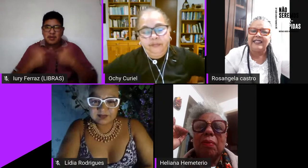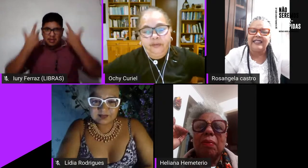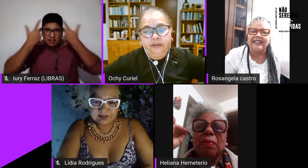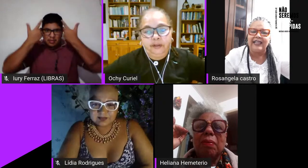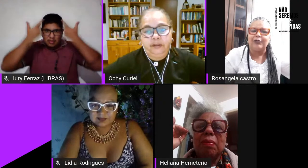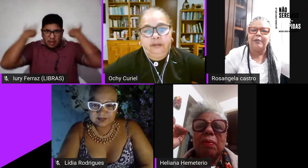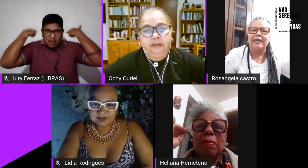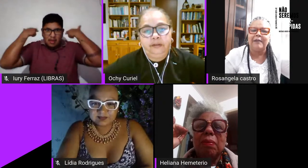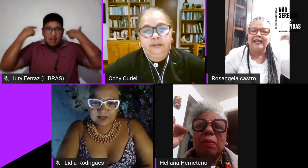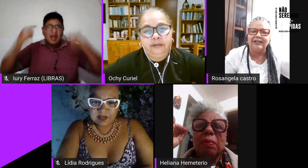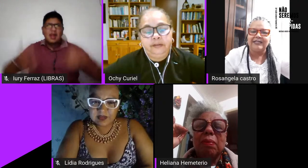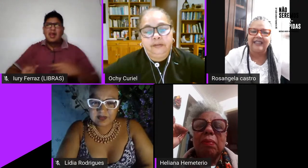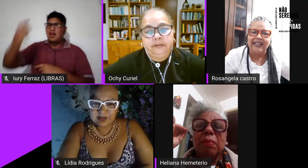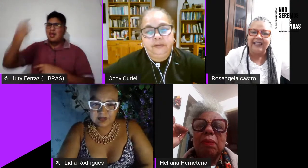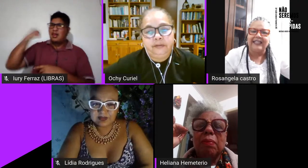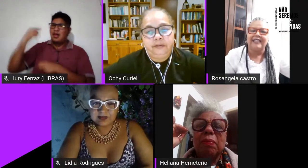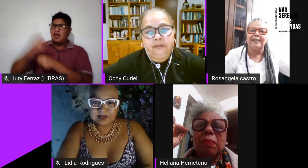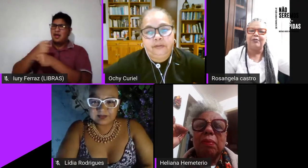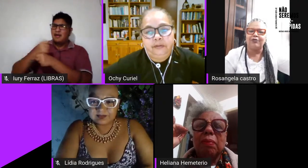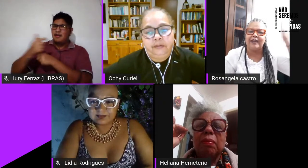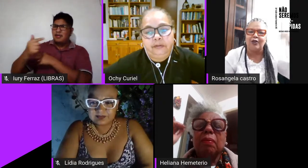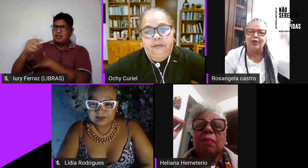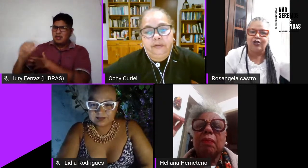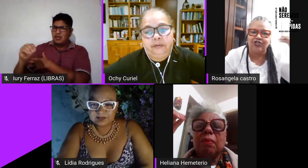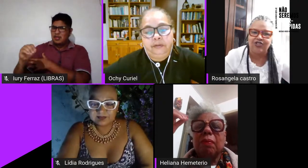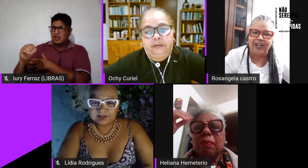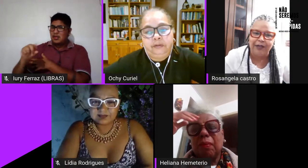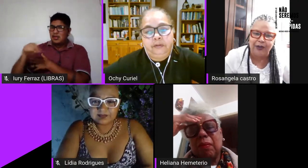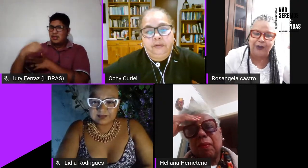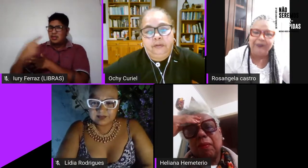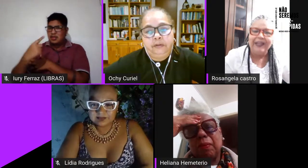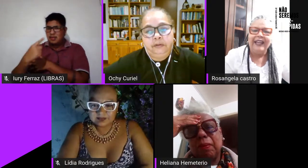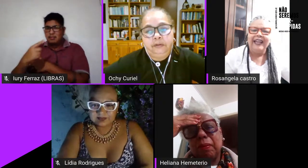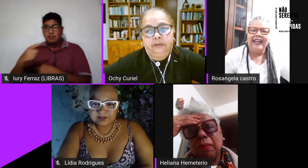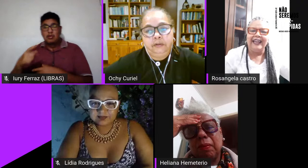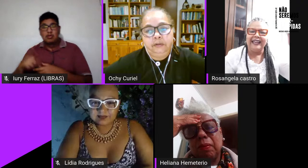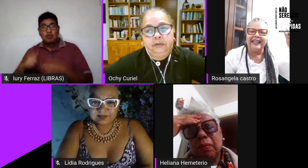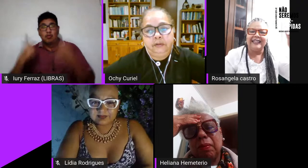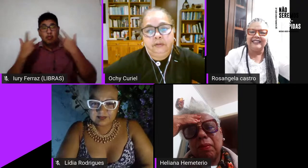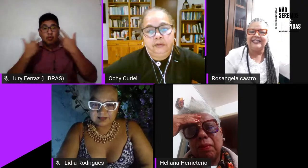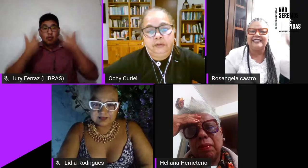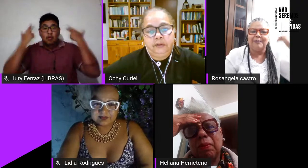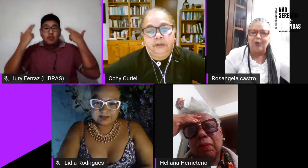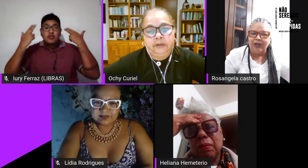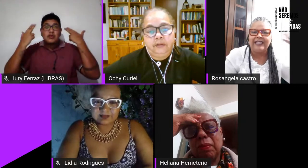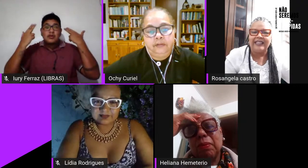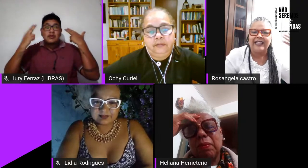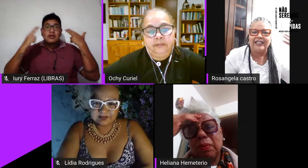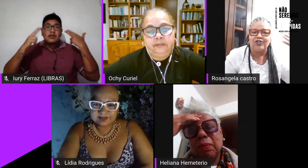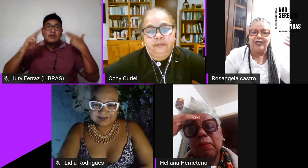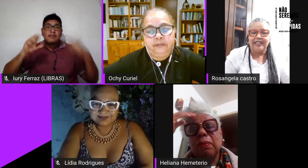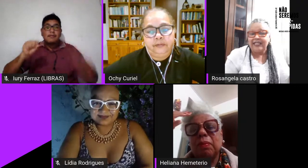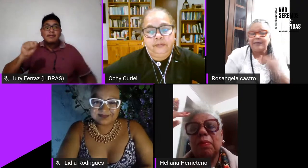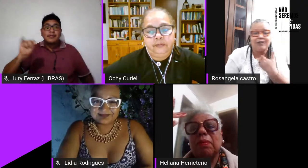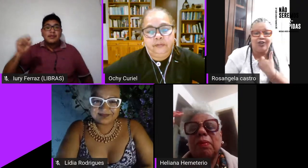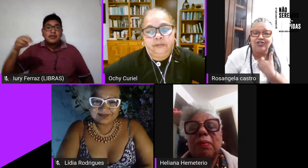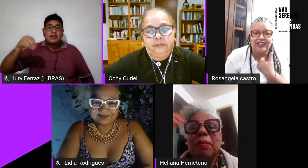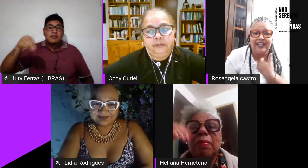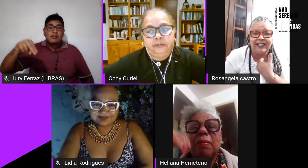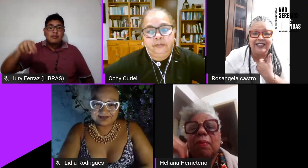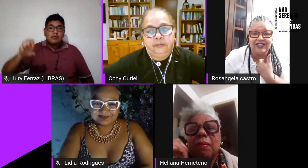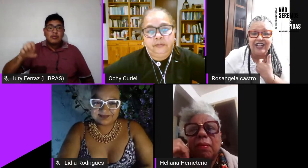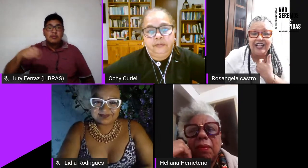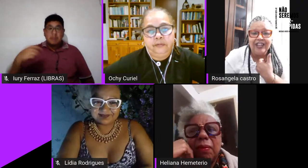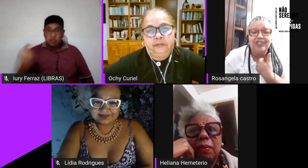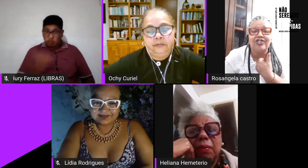na década de 70 pigmalião 70 e que depois foi aquele corte de cabelo de Simone da década de 80 mas nós